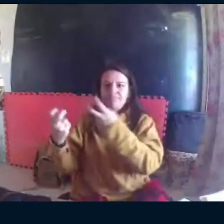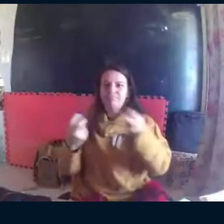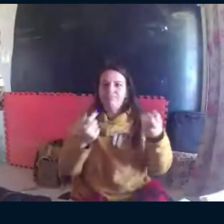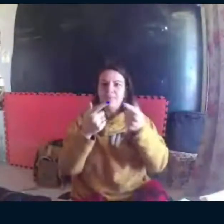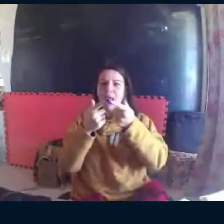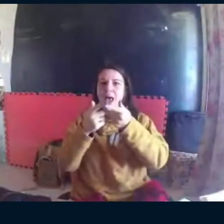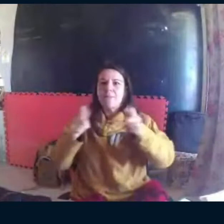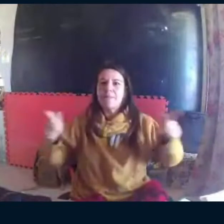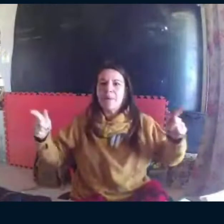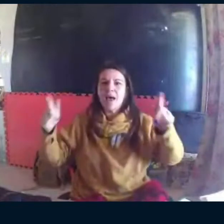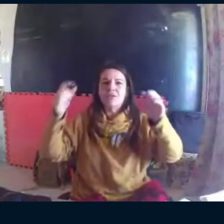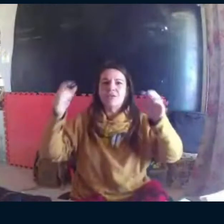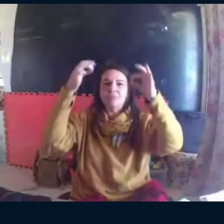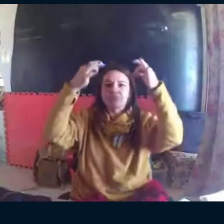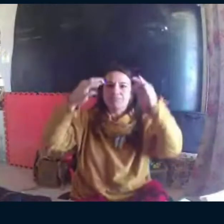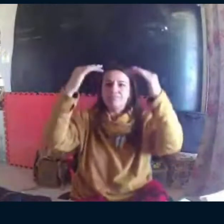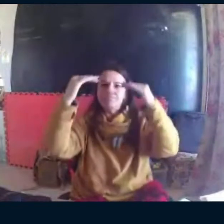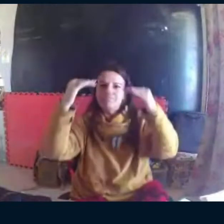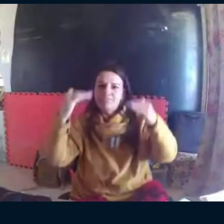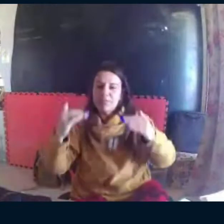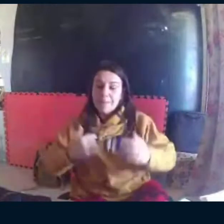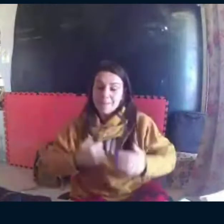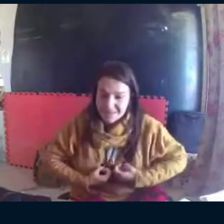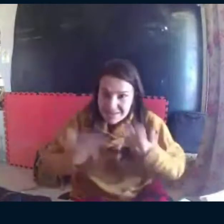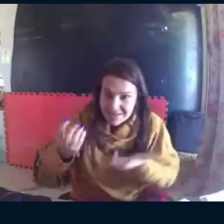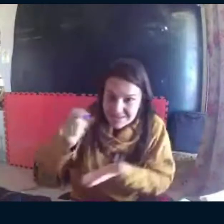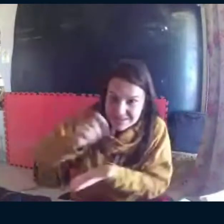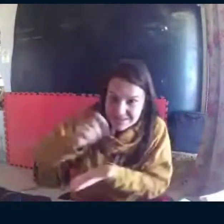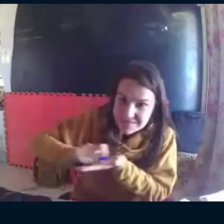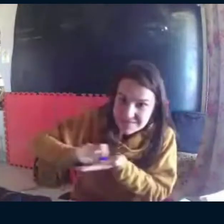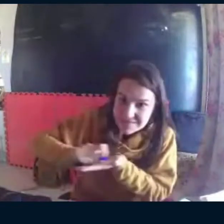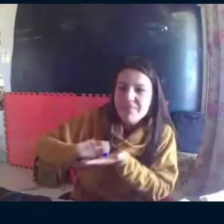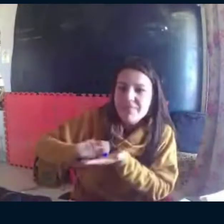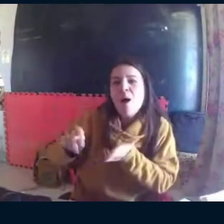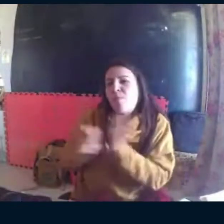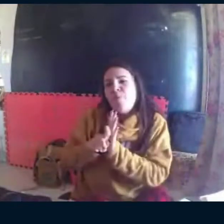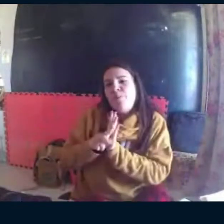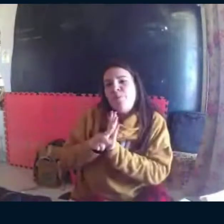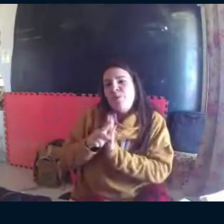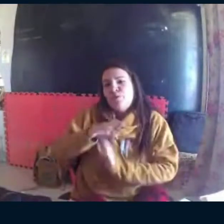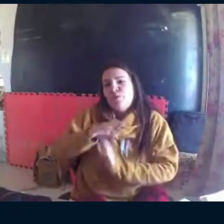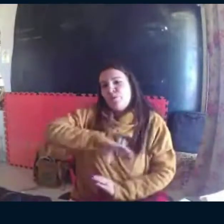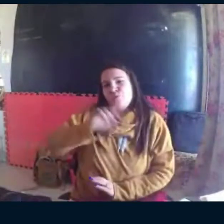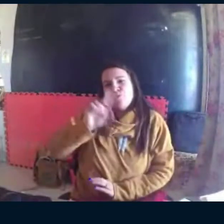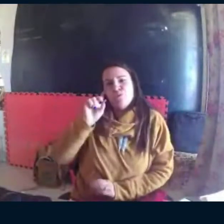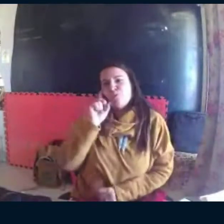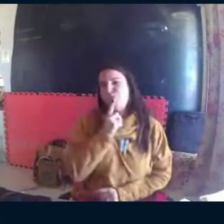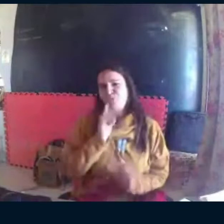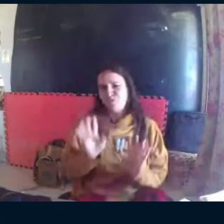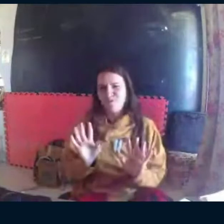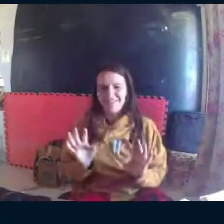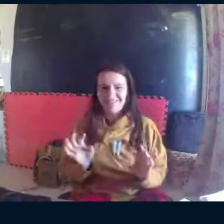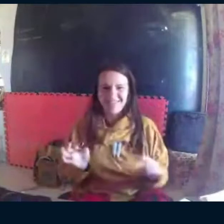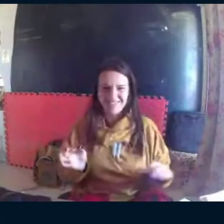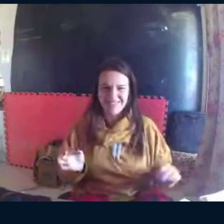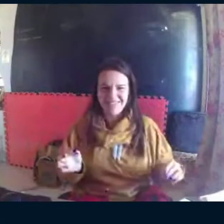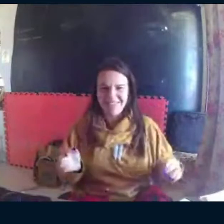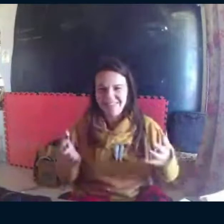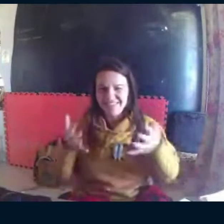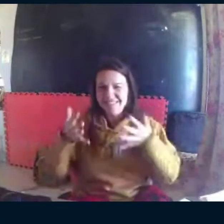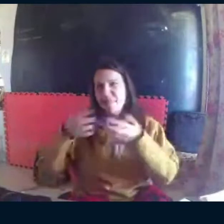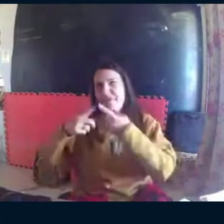Assim como leitora, por exemplo, a leitora recebe, e então, só observar isso,